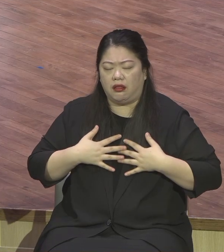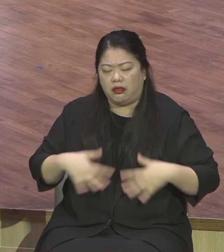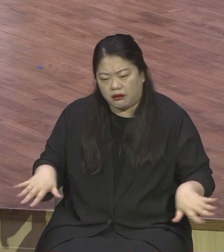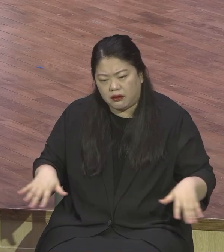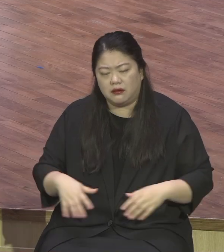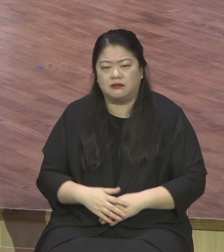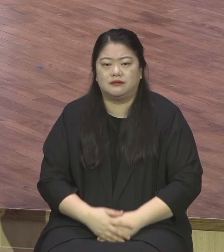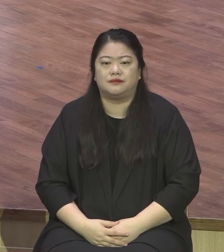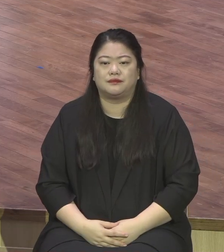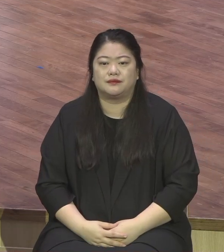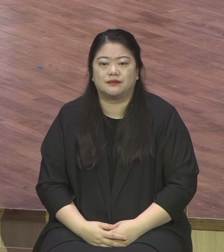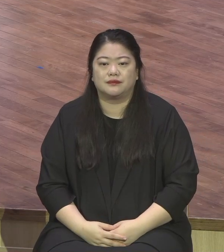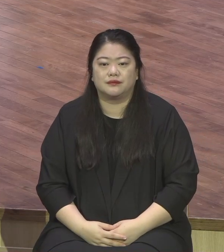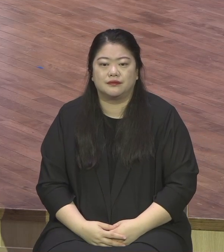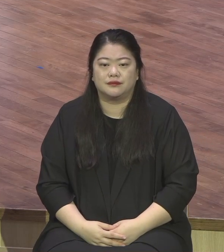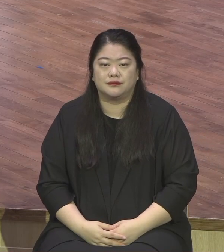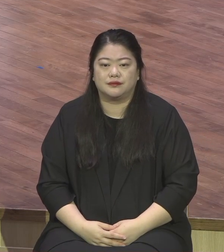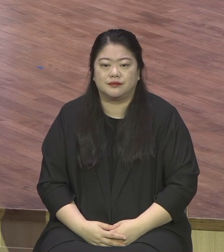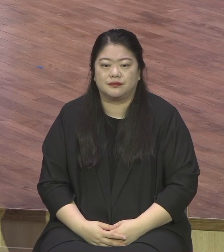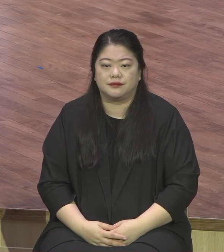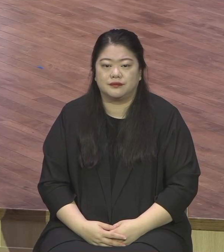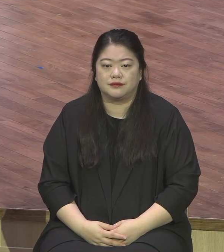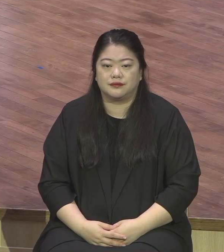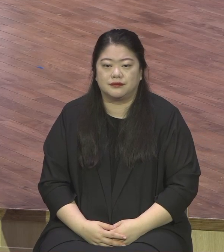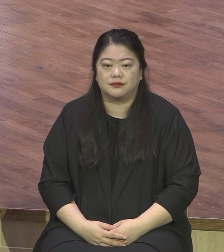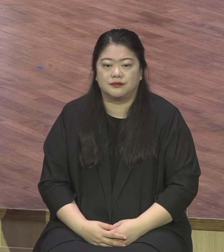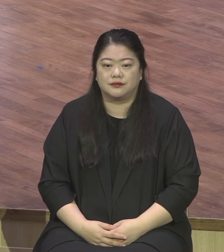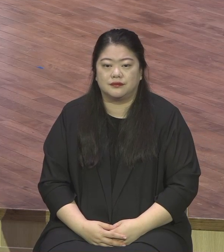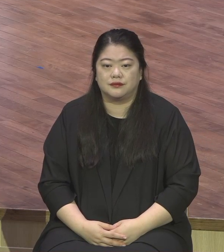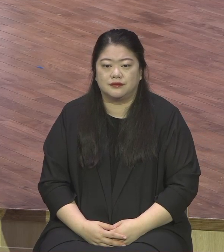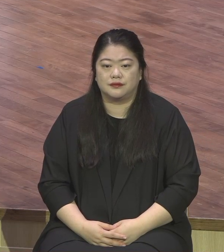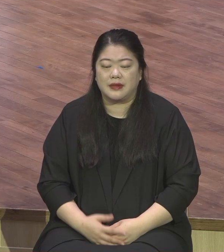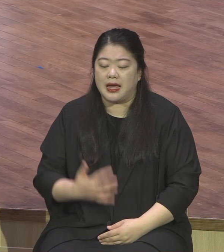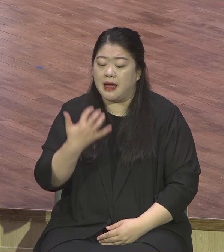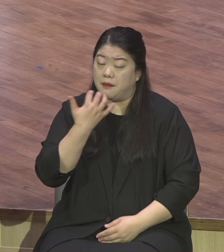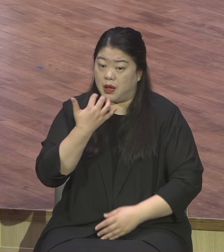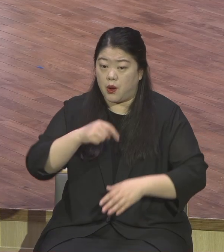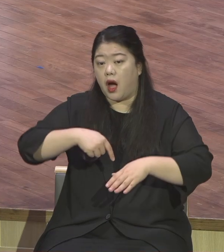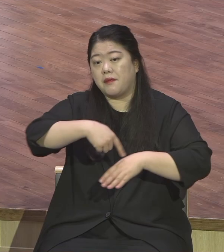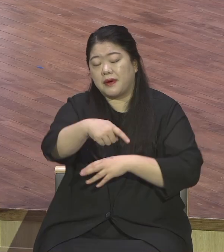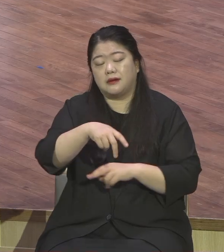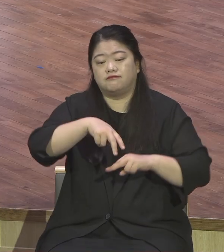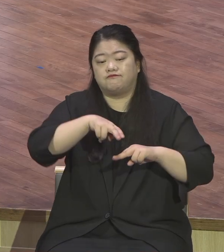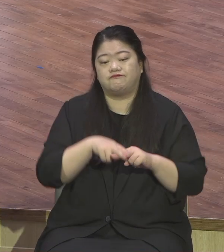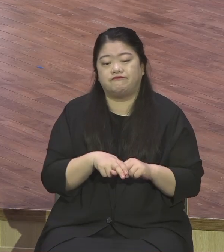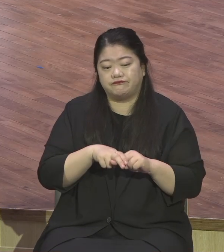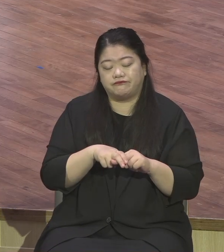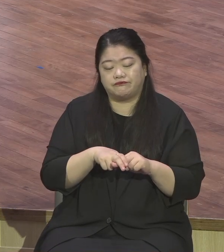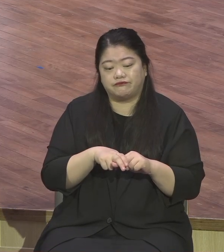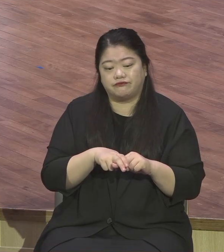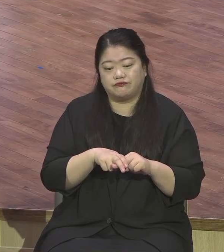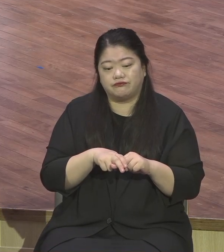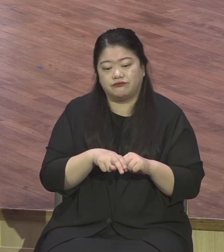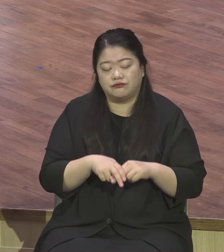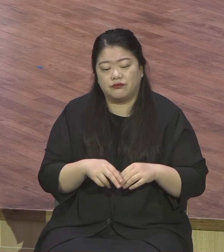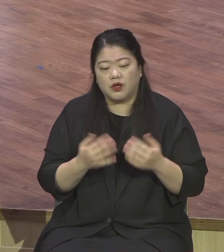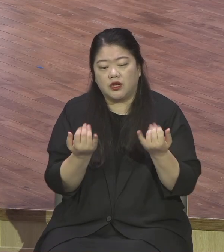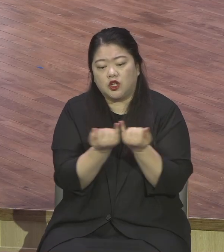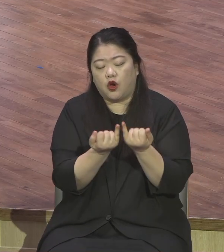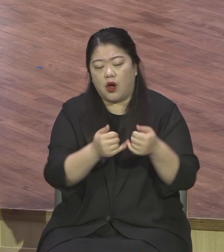69절을 봅니다. 베드로가 바깥쪽에 앉았더니 한 여종이 나와 이르되 너도 갈릴리 사람 예수와